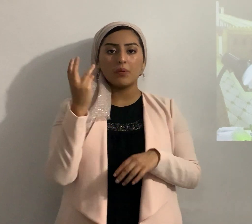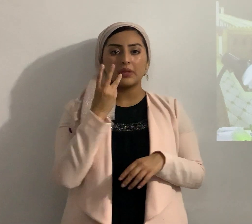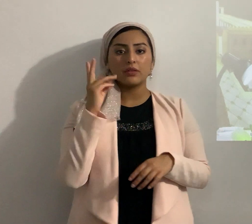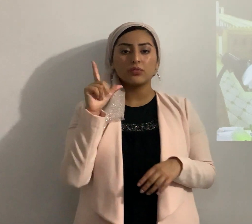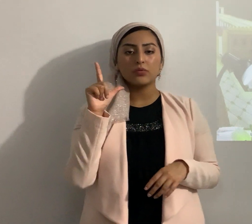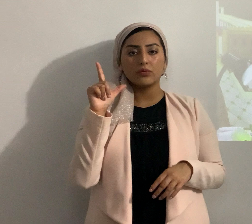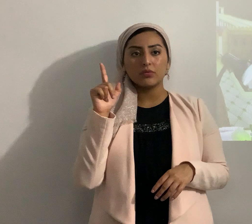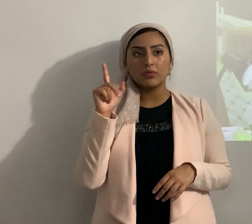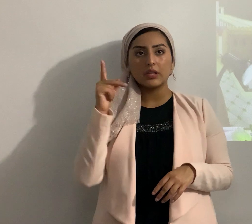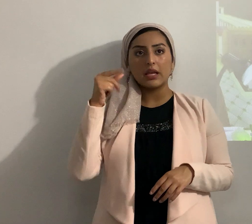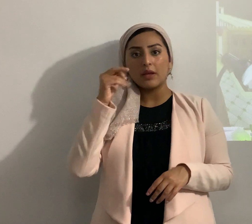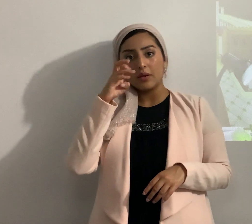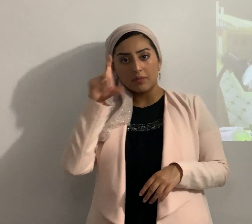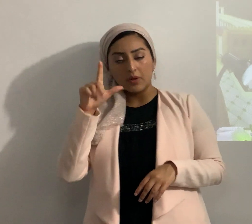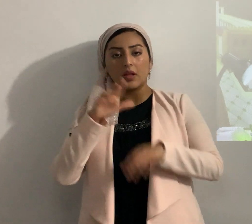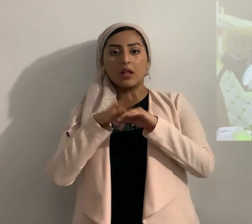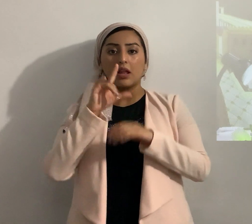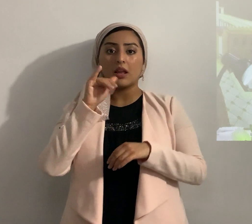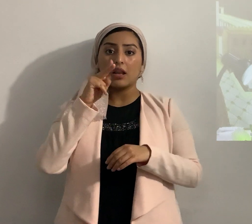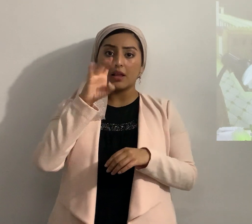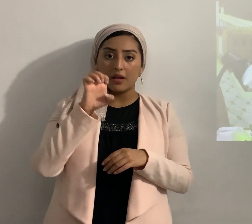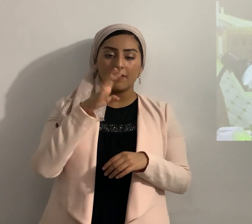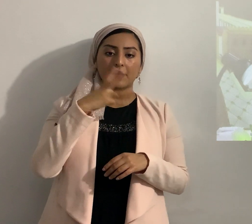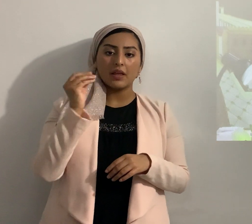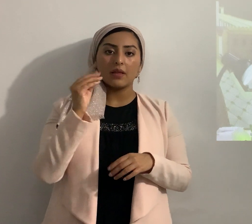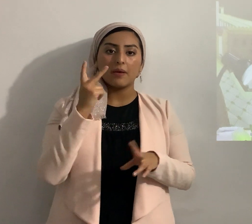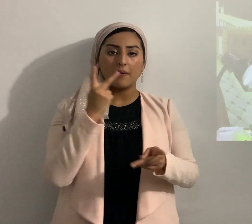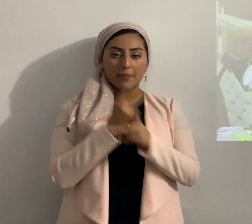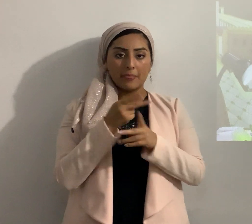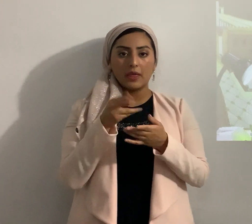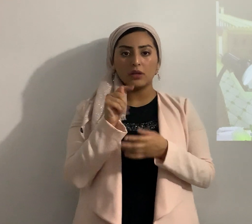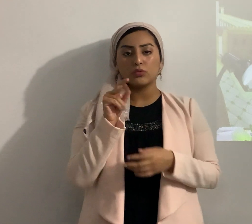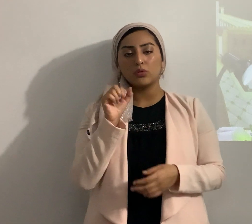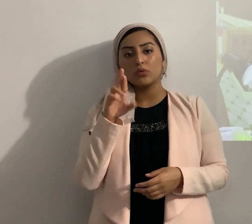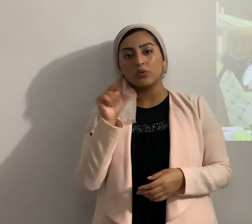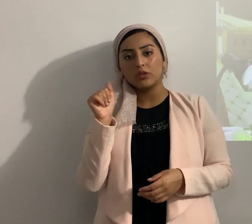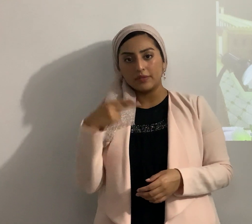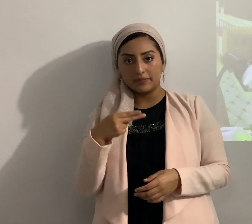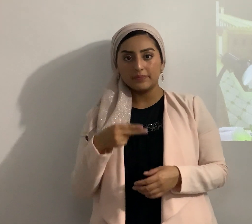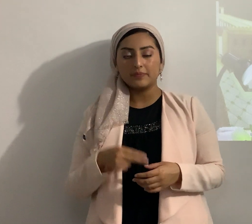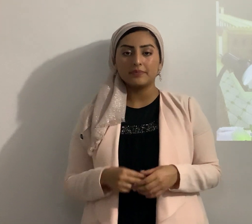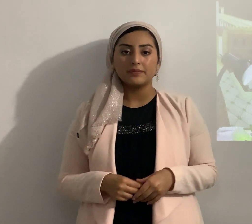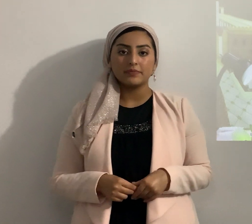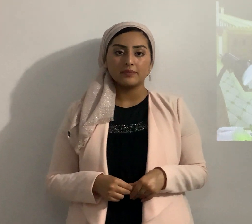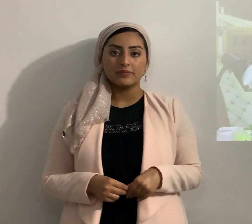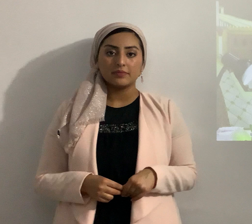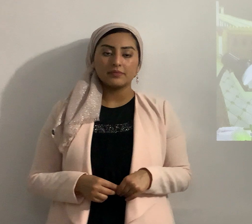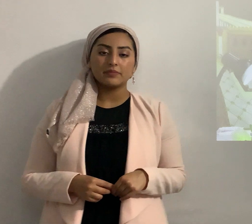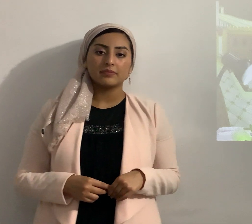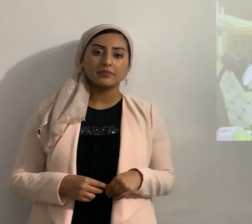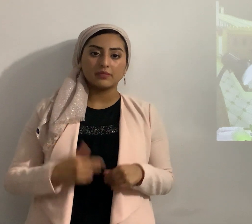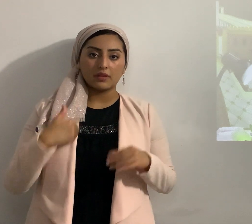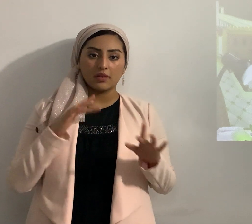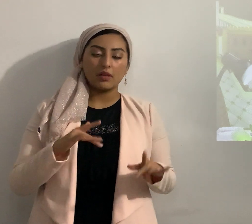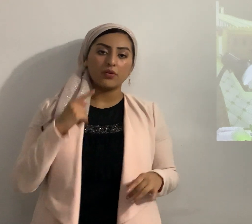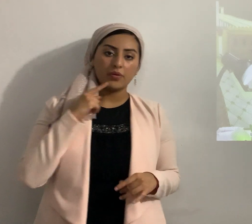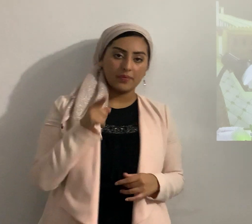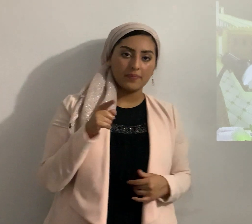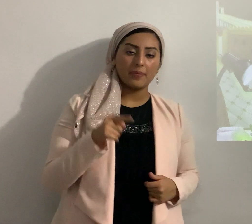aquí primeramente el eterno en vivo y guardar la Torah porque he tenido compasión de ti salmo